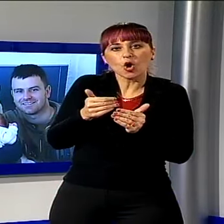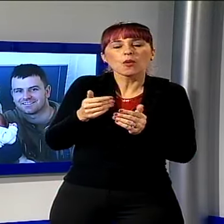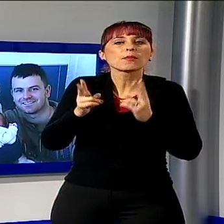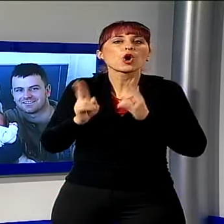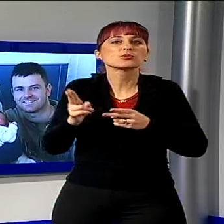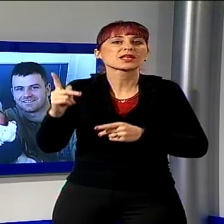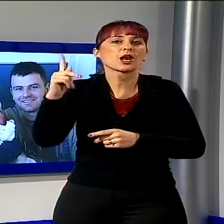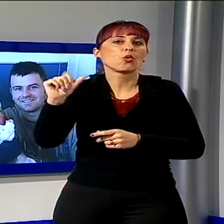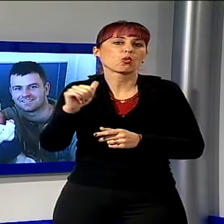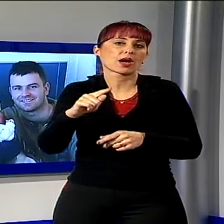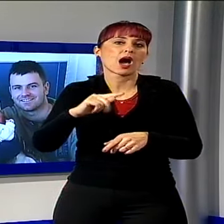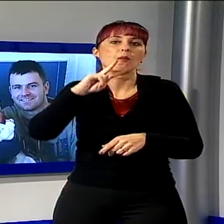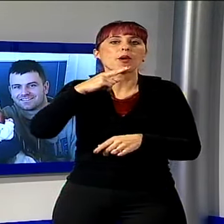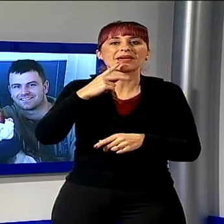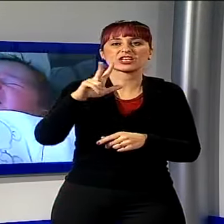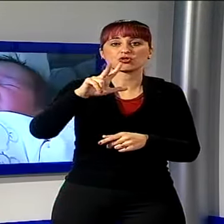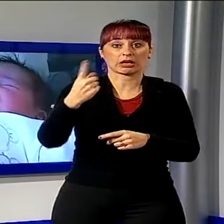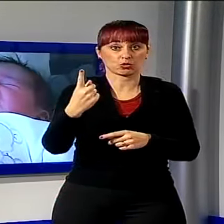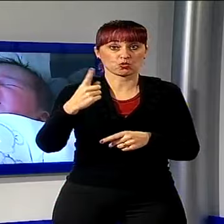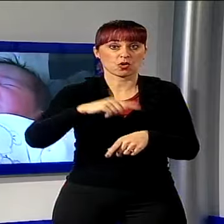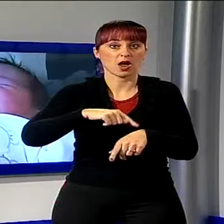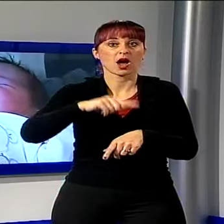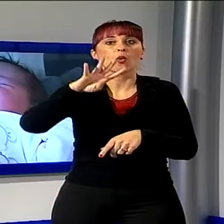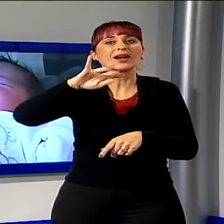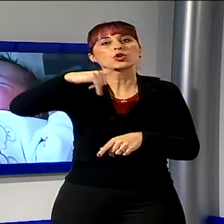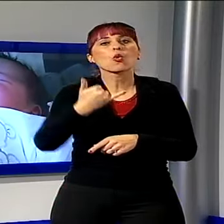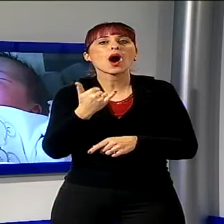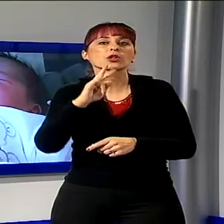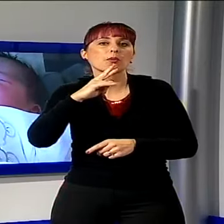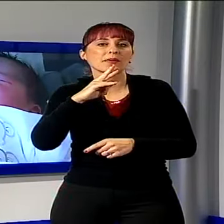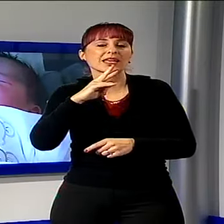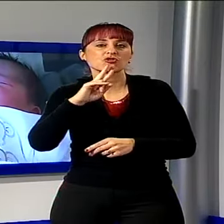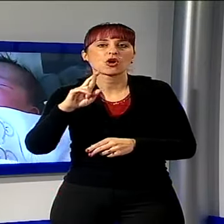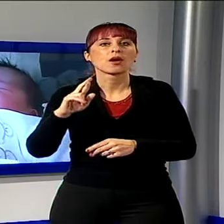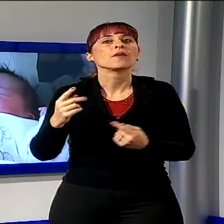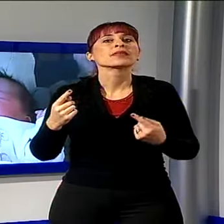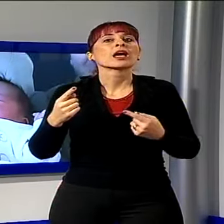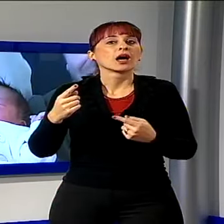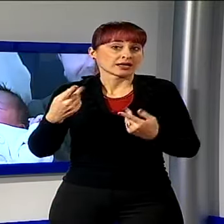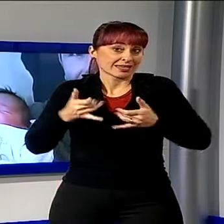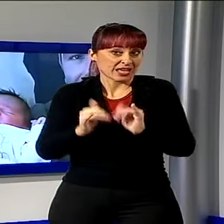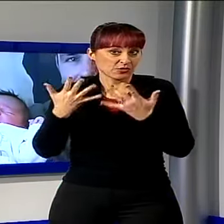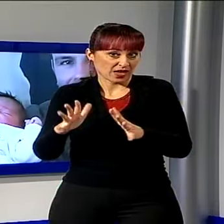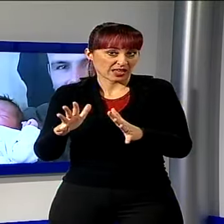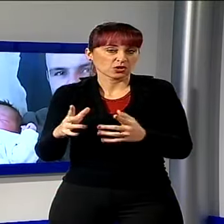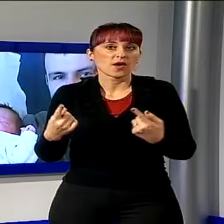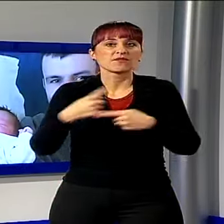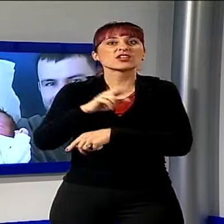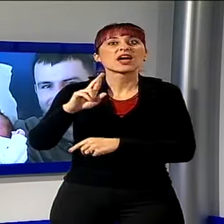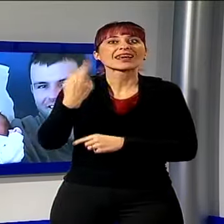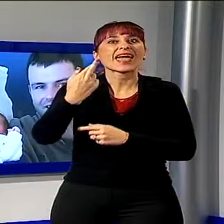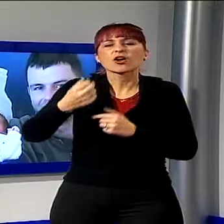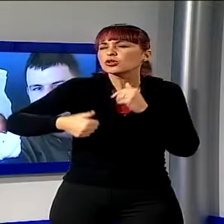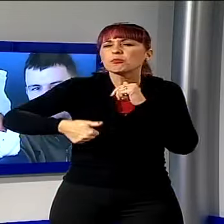Lucca alle 16.16 del 31 dicembre. Il record assoluto come primo nato del 2015 in provincia di Lucca